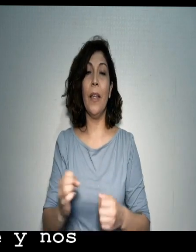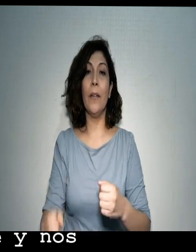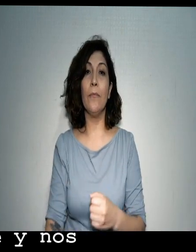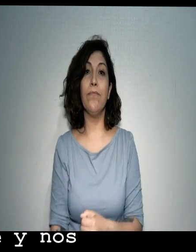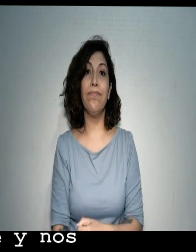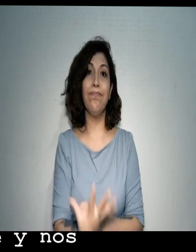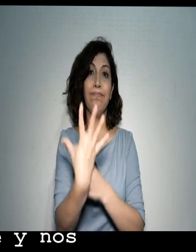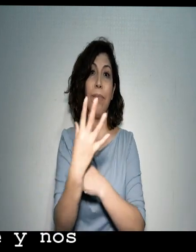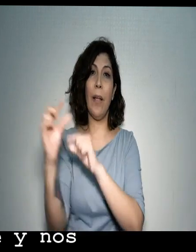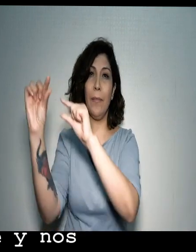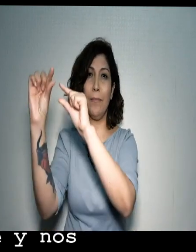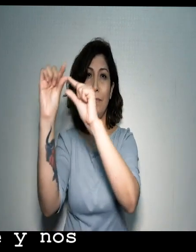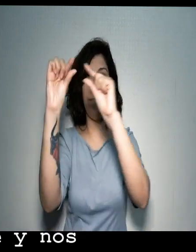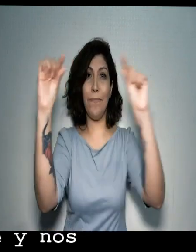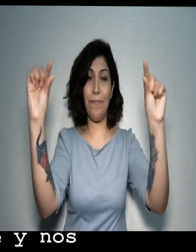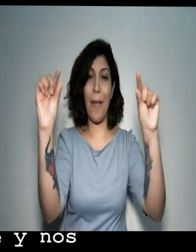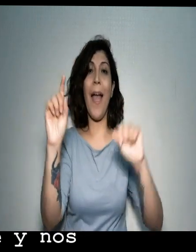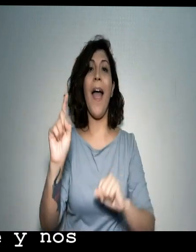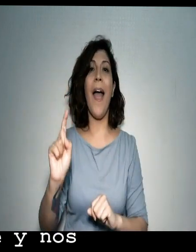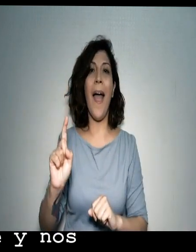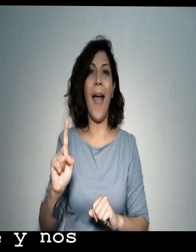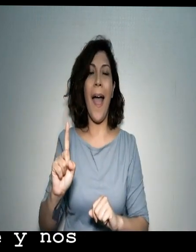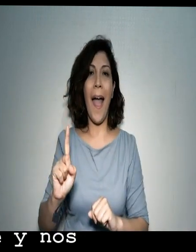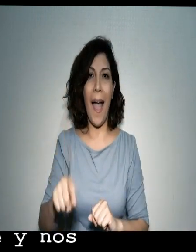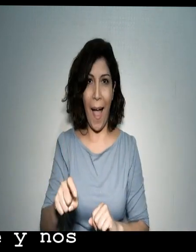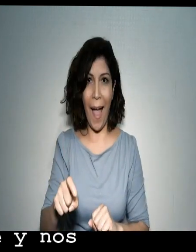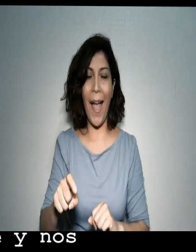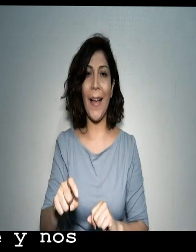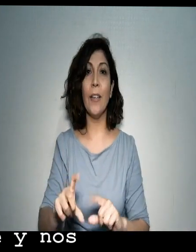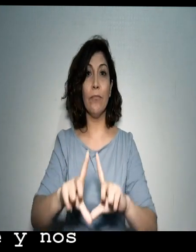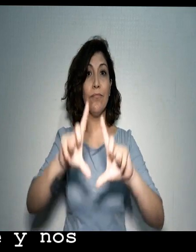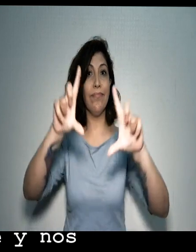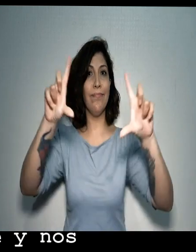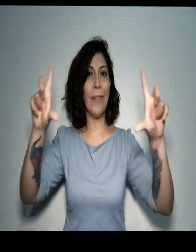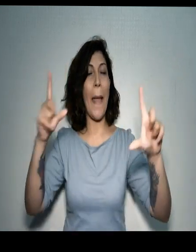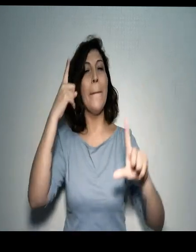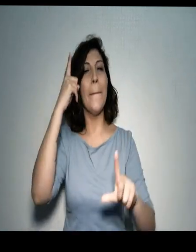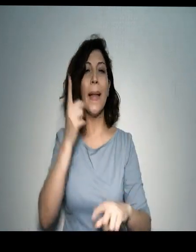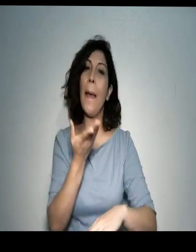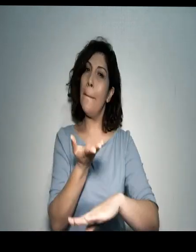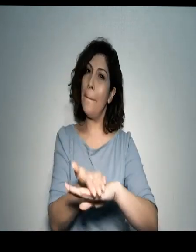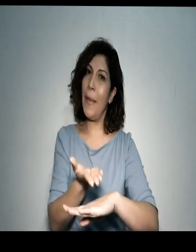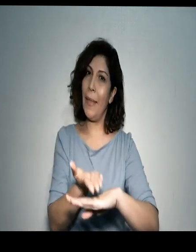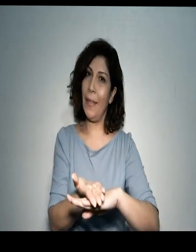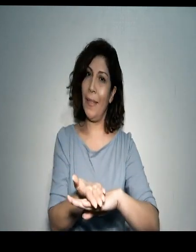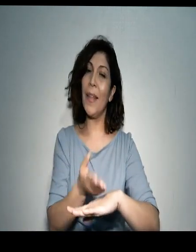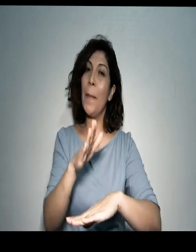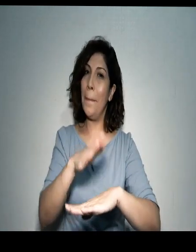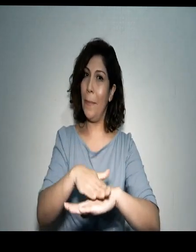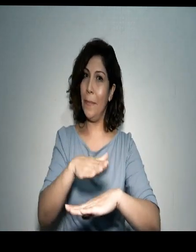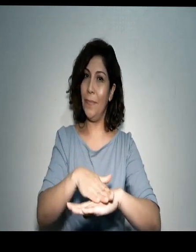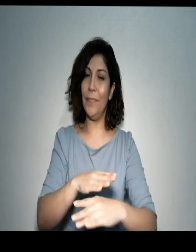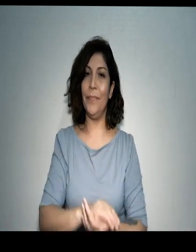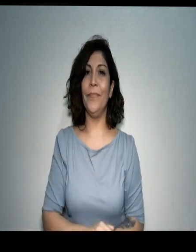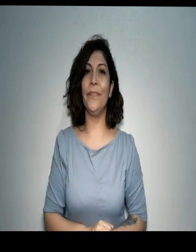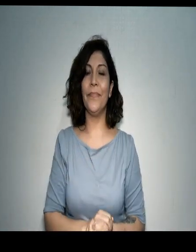Ingresamos al enlace y nos llevará directamente a la página para solicitar los permisos.